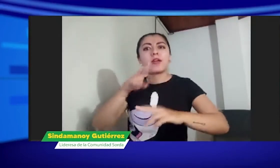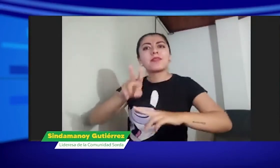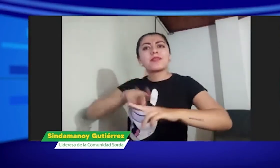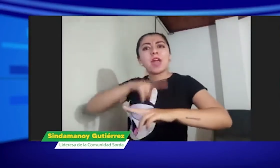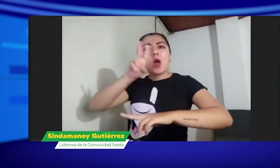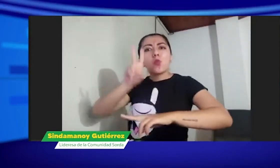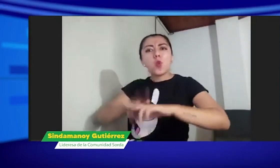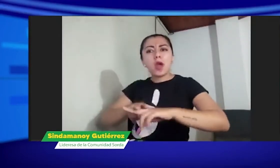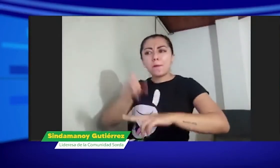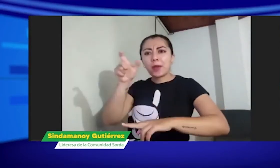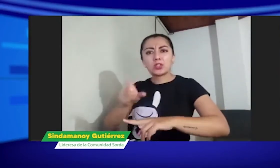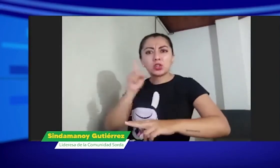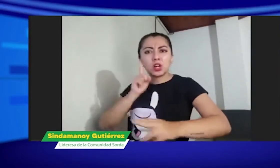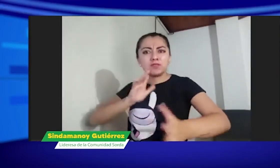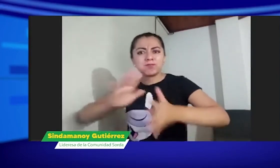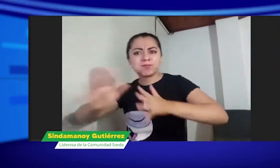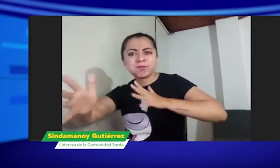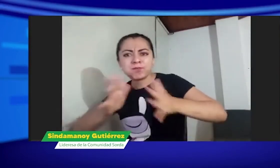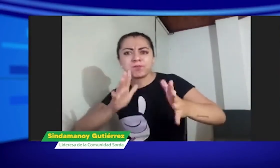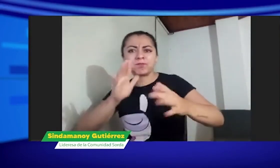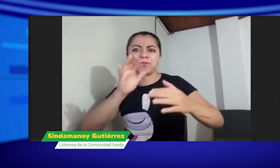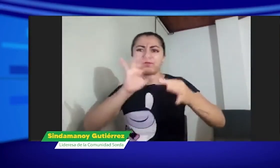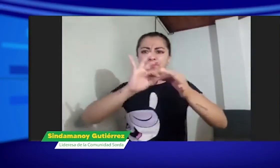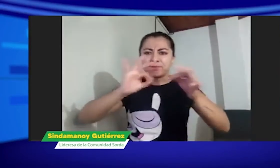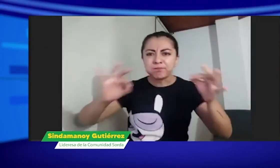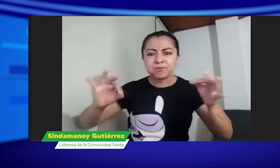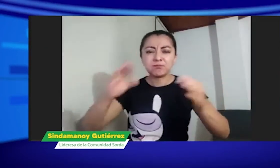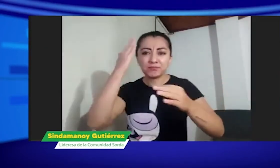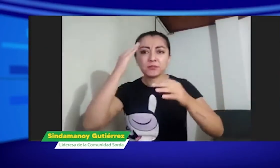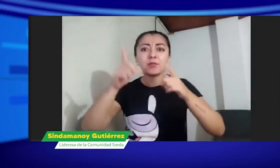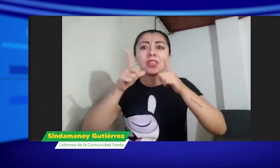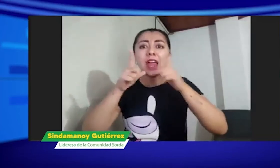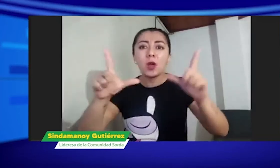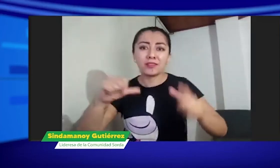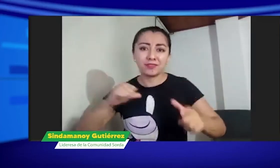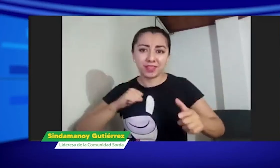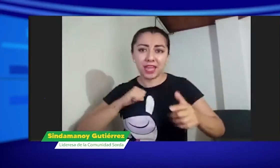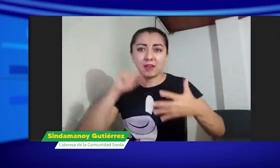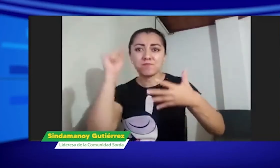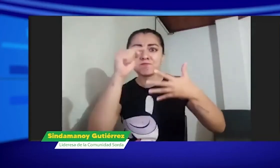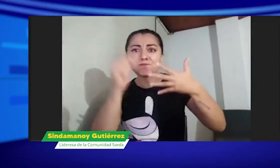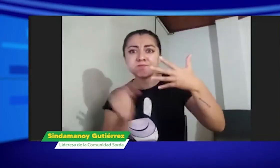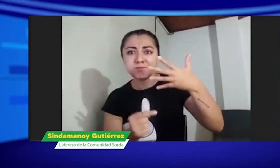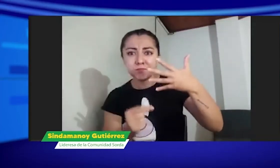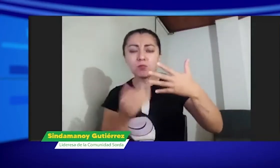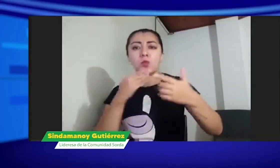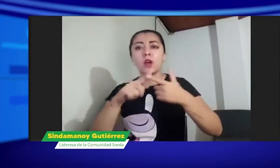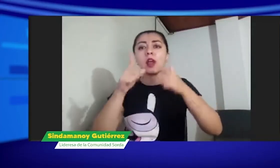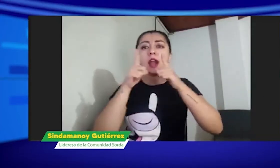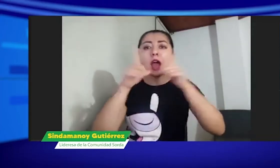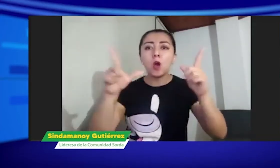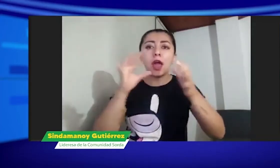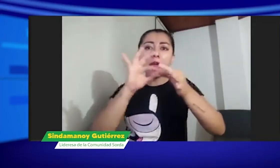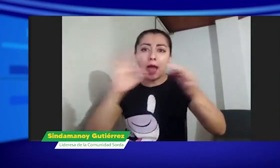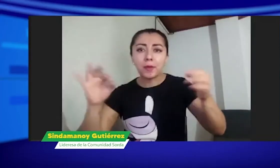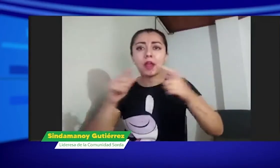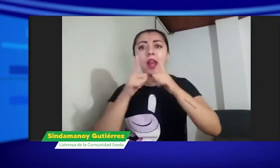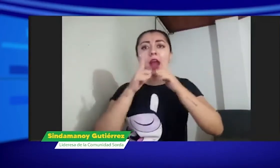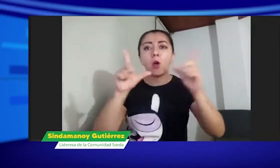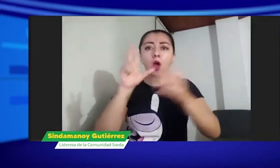las personas sordas o una persona nativa de la lengua quien la enseña que sabemos que la lengua de